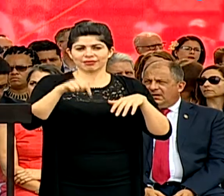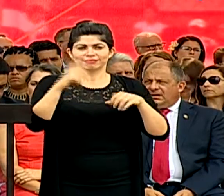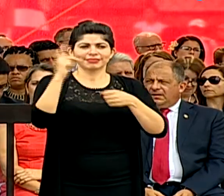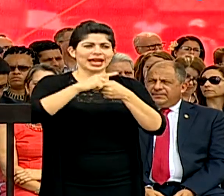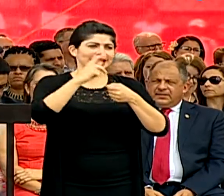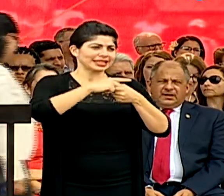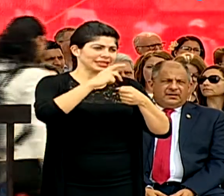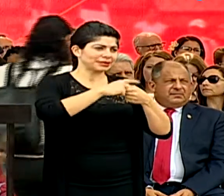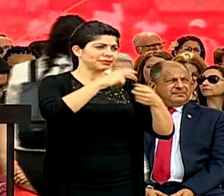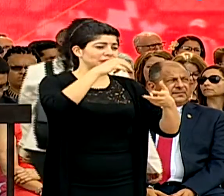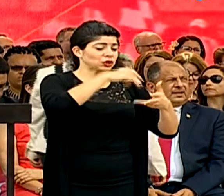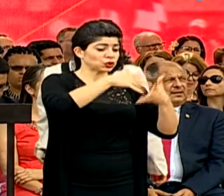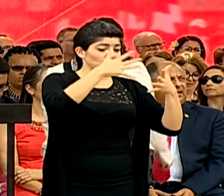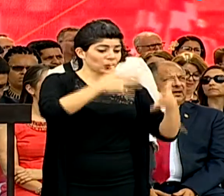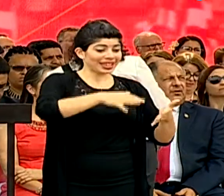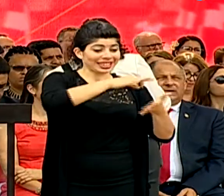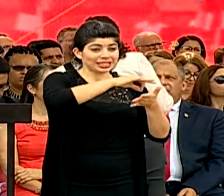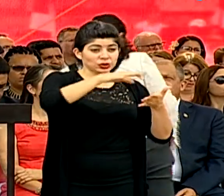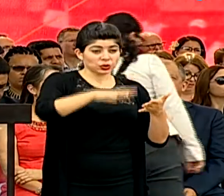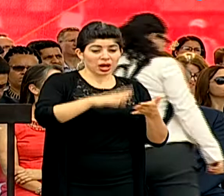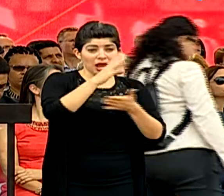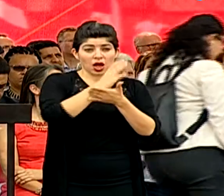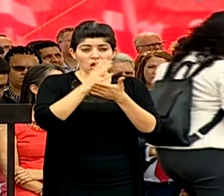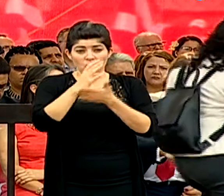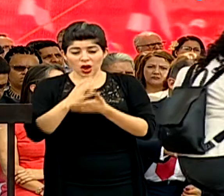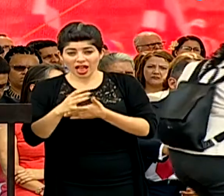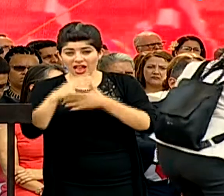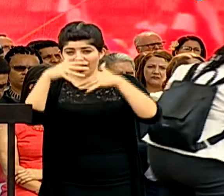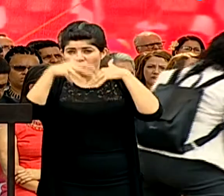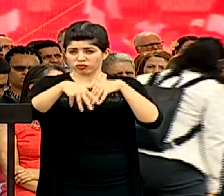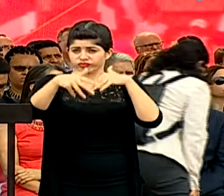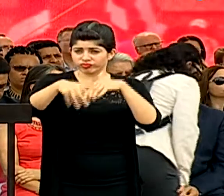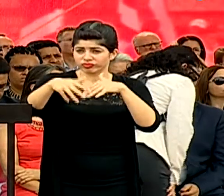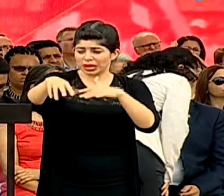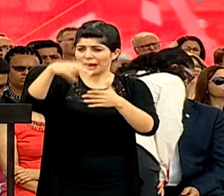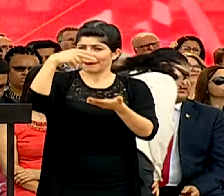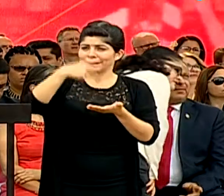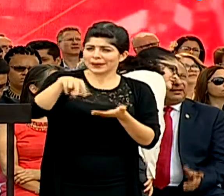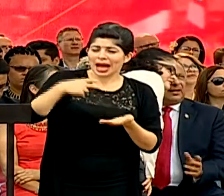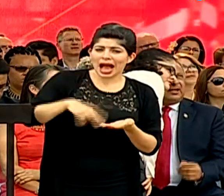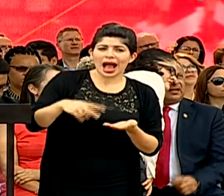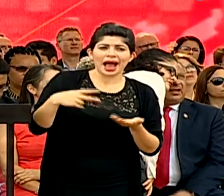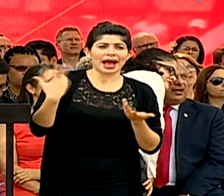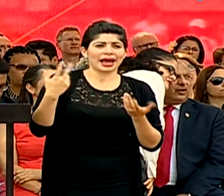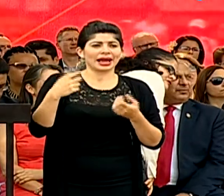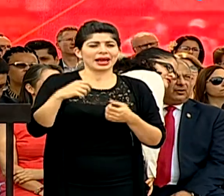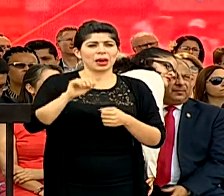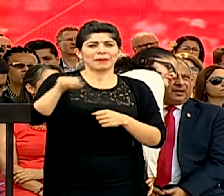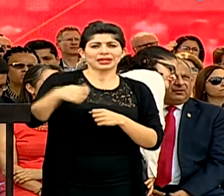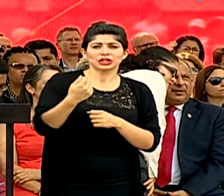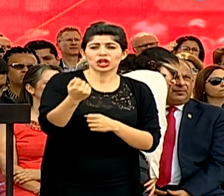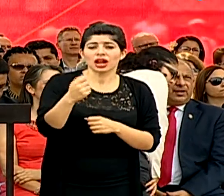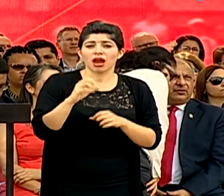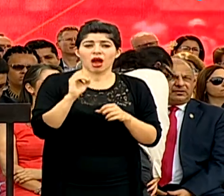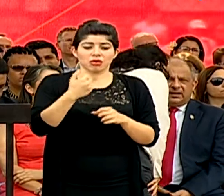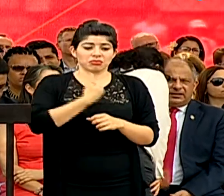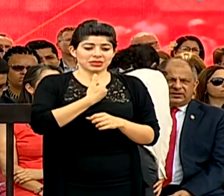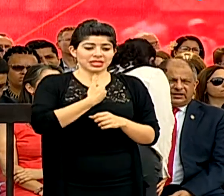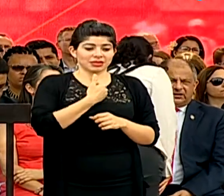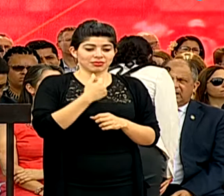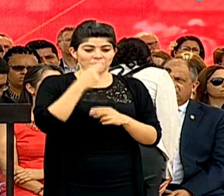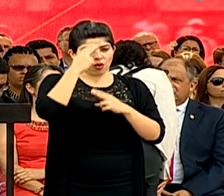participan estudiantes de escuelas y colegios desfilando, bailando, siendo bastoneras o teniendo el honor